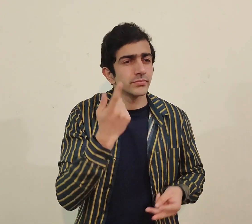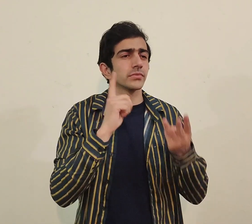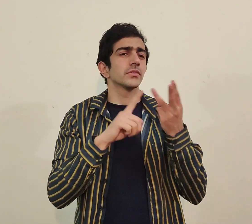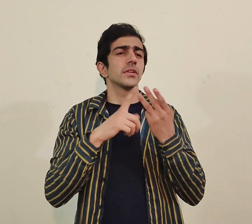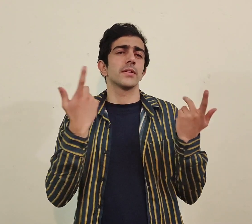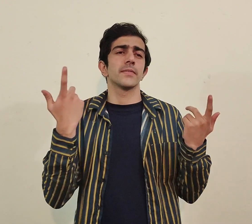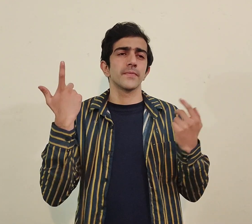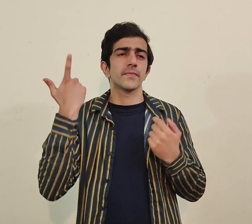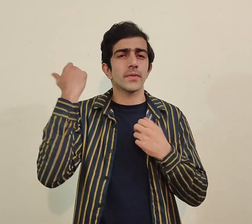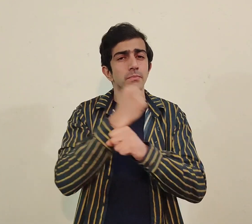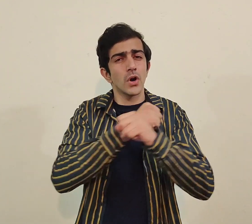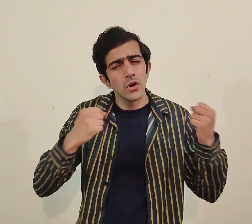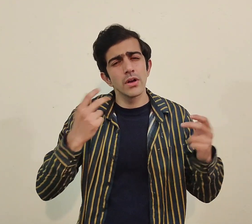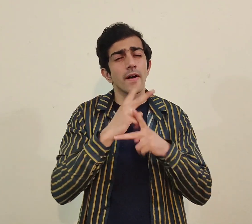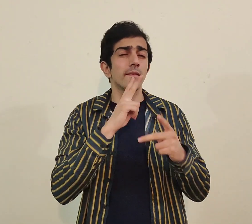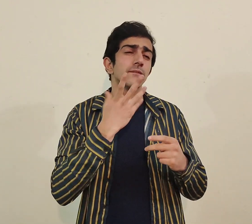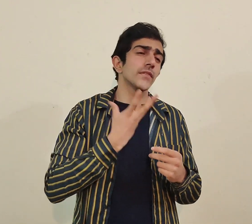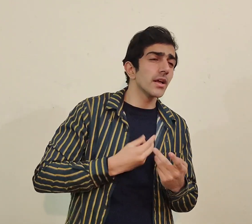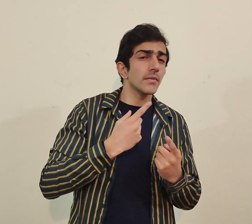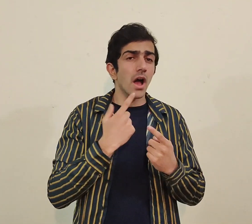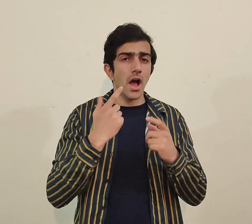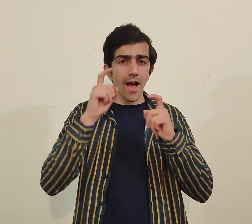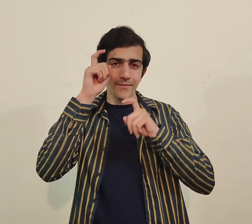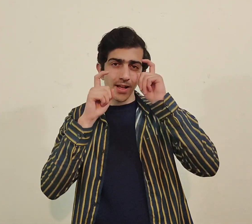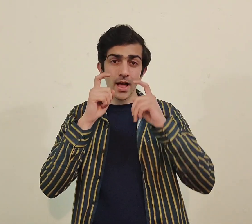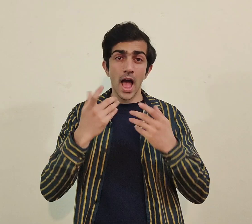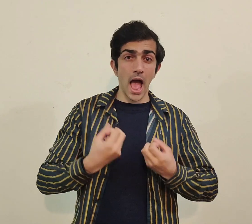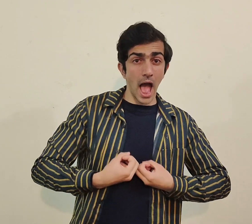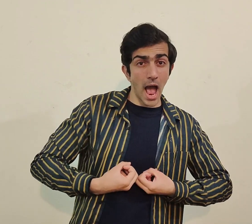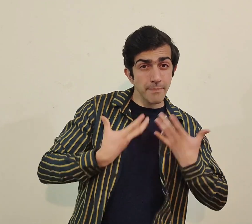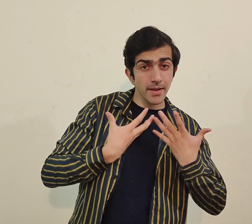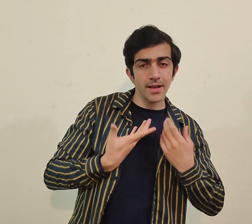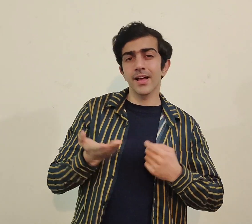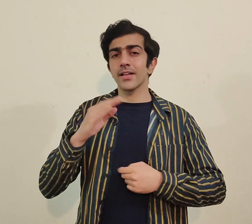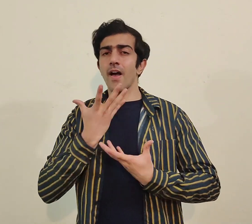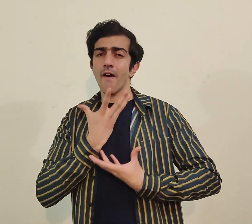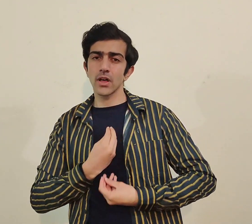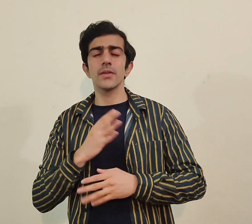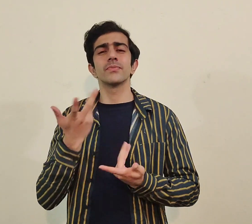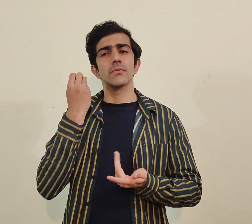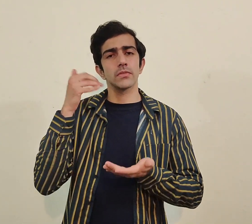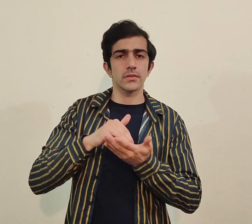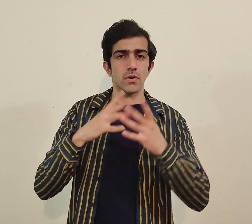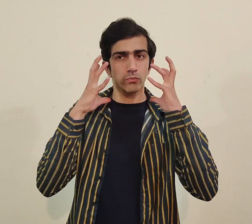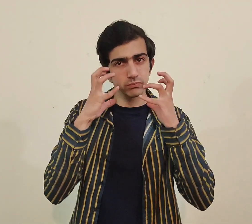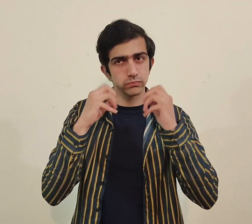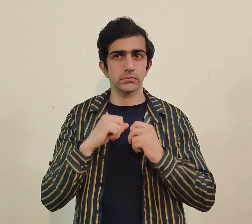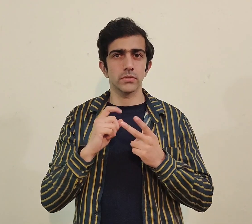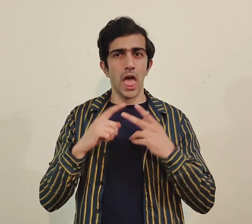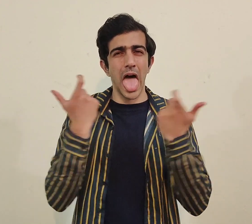گیا یا accident ہو گیا یا sad feelings کے ساتھ true feelings کے ساتھ بتاتا ہے تو proper پتہ ہونا چاہیے کہ آپ کی کون